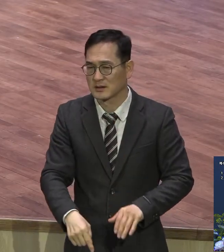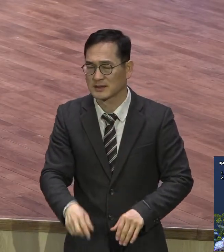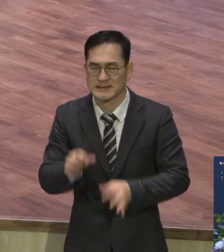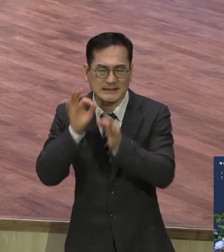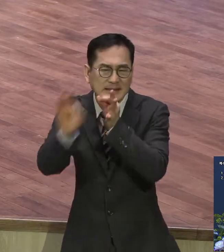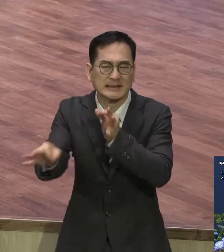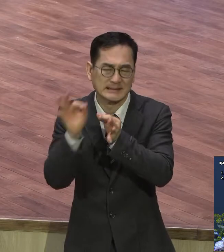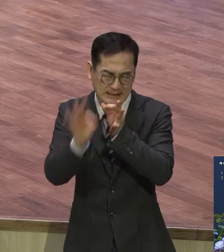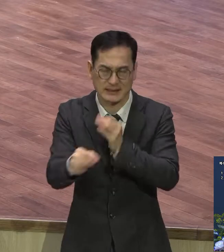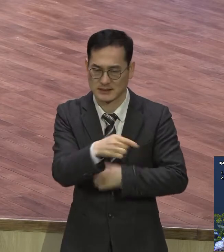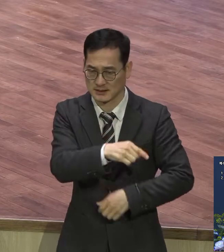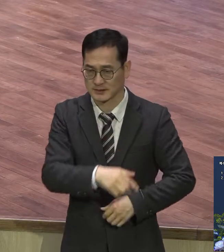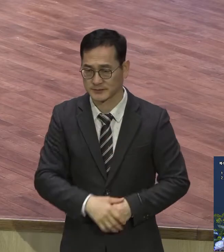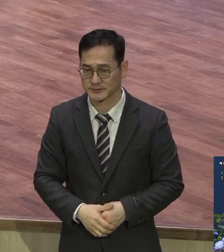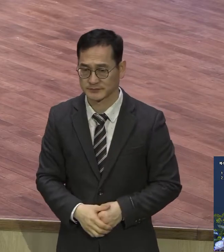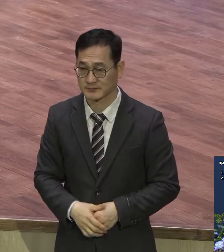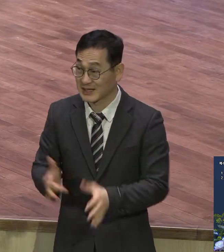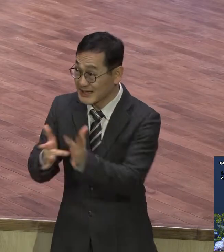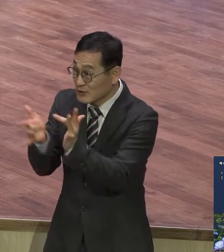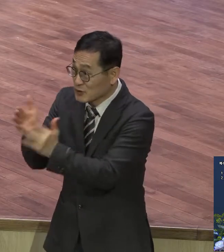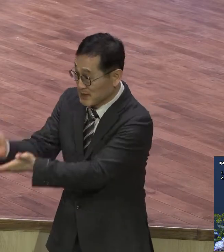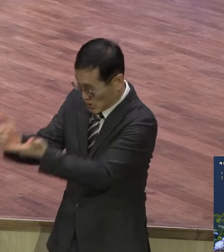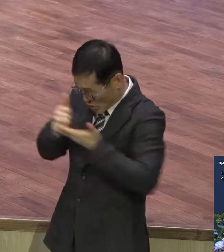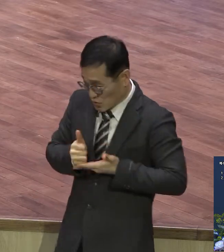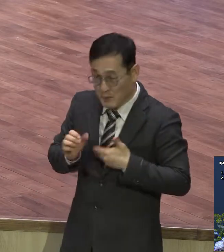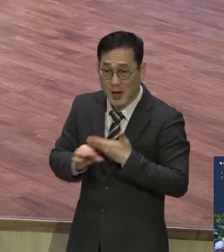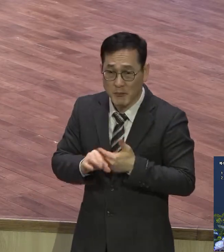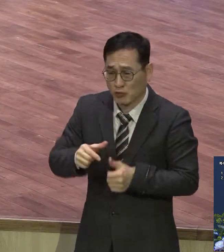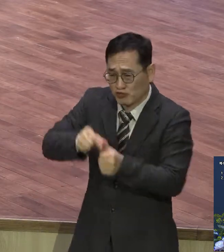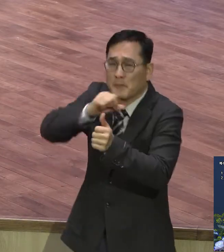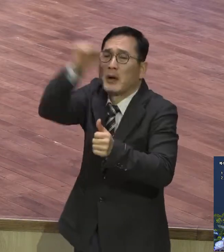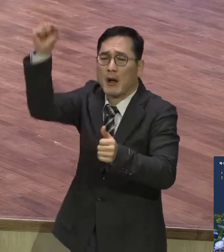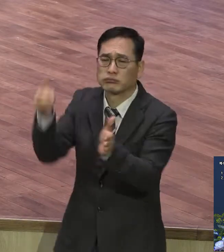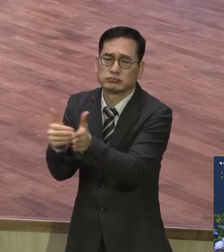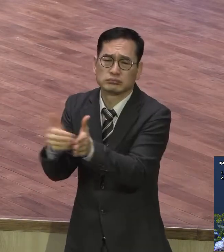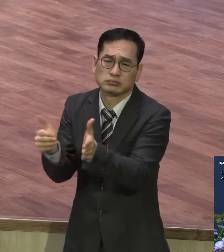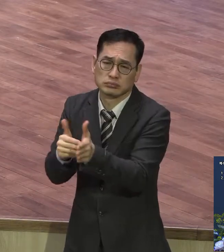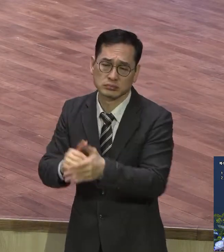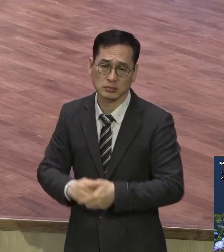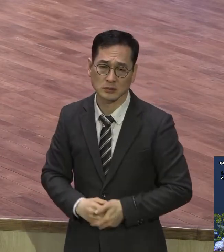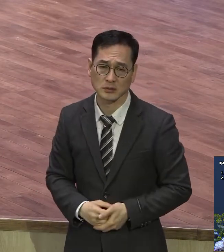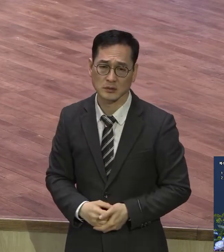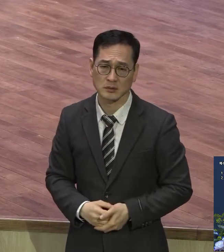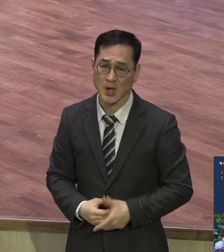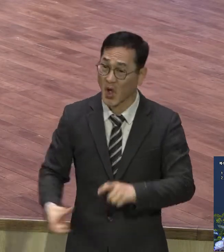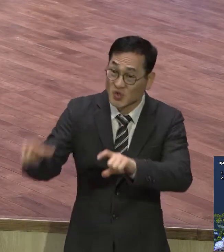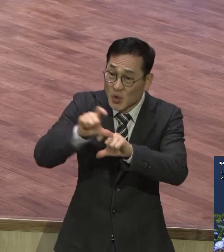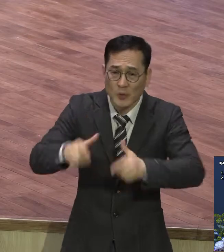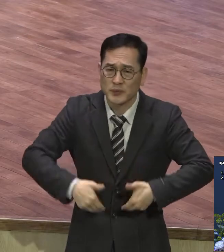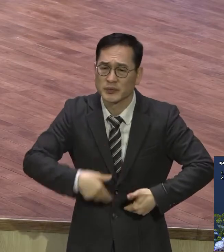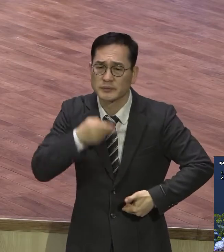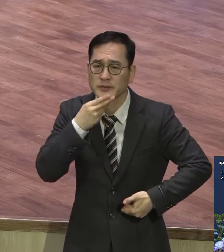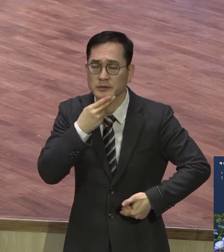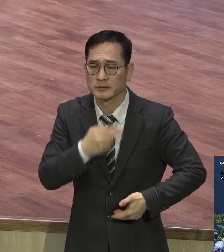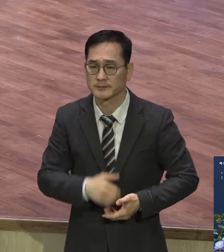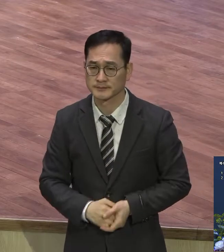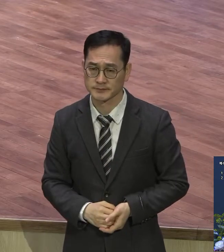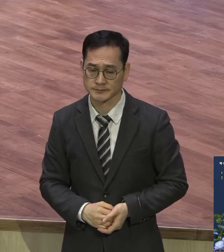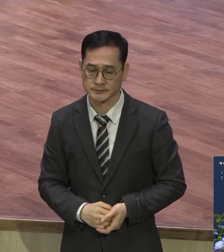예수의 믿고 이 속에서 하나님 안에 있기 때문에 다 끝나야 돼요 이 구원받은 이 하나님의 이 비밀을 이